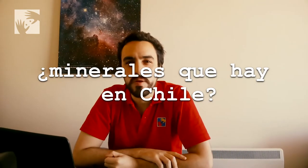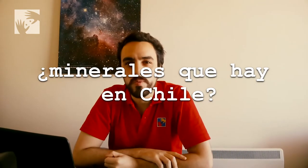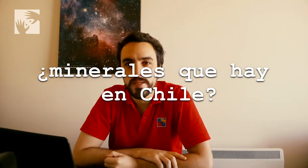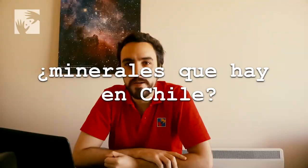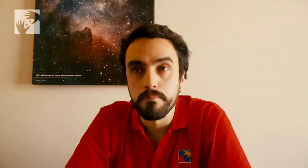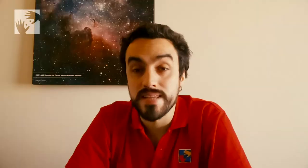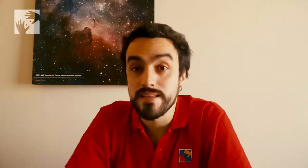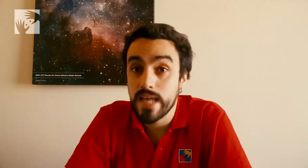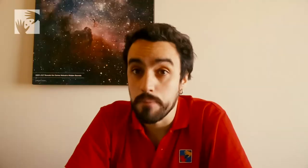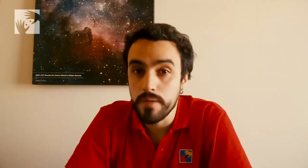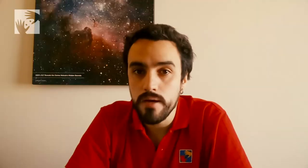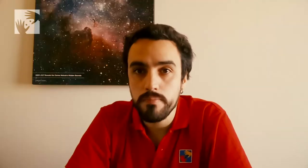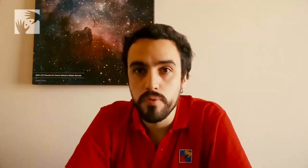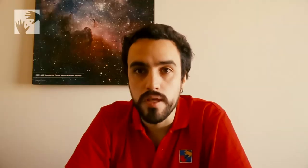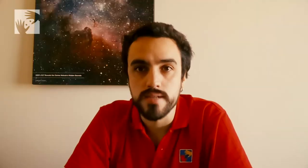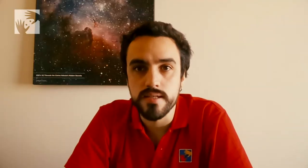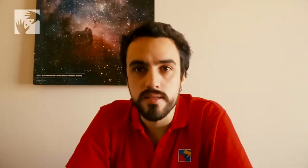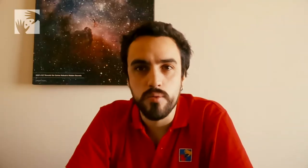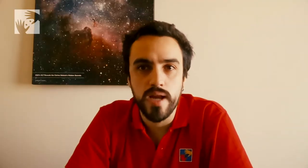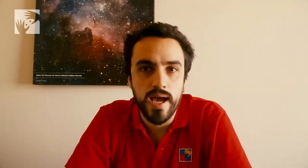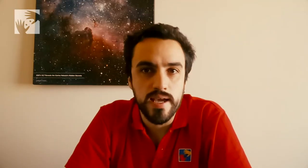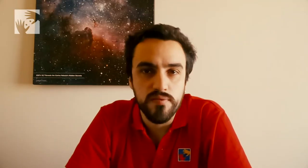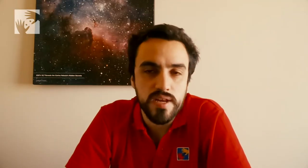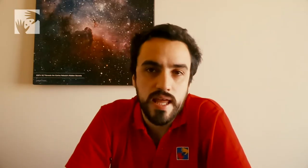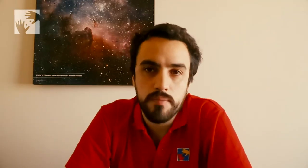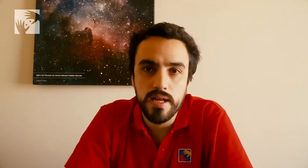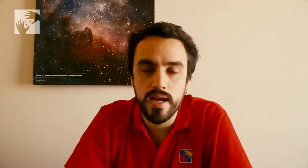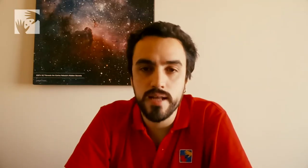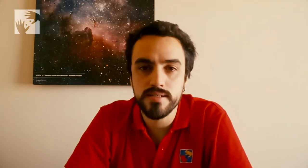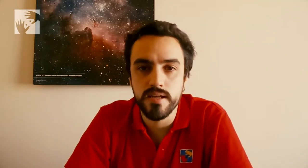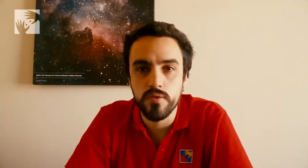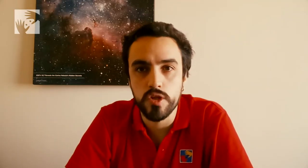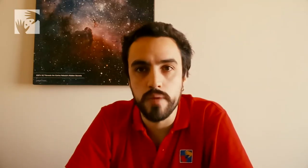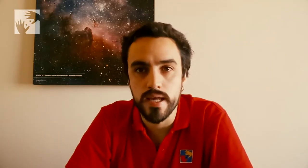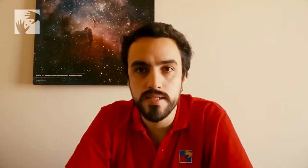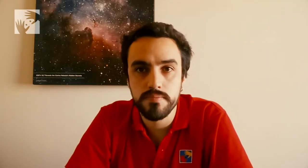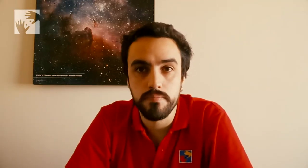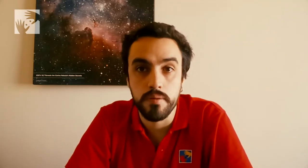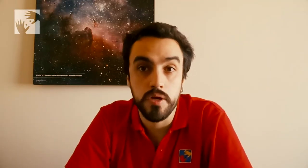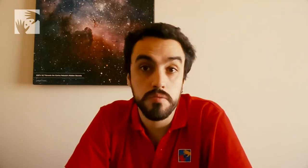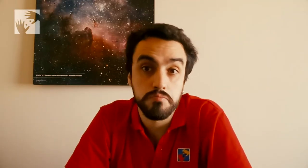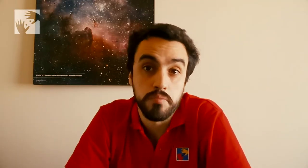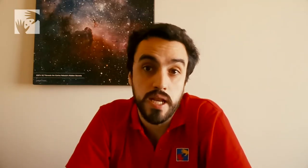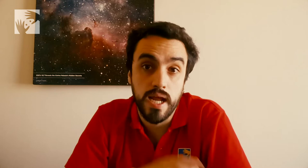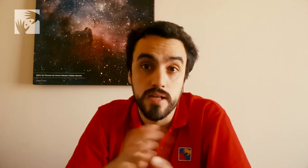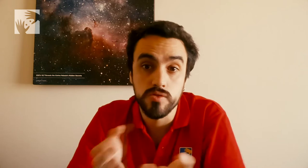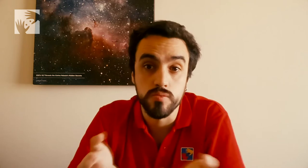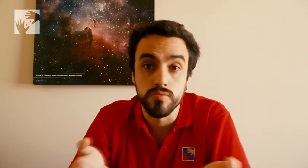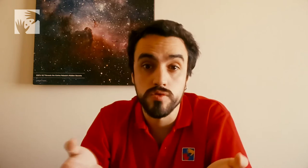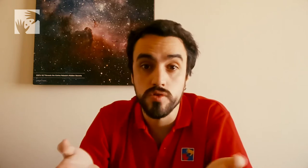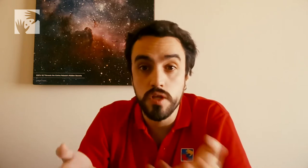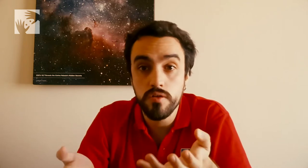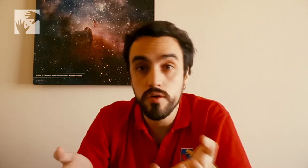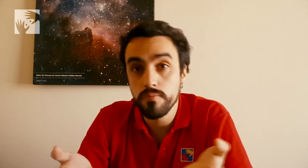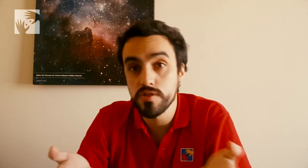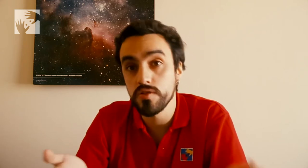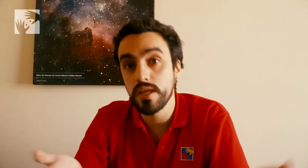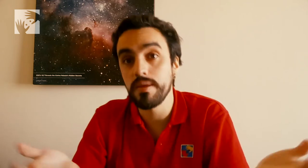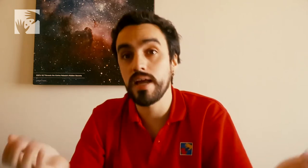pregunta bastante amplia porque existe una infinidad de minerales en nuestro país. Primero, un mineral es un sólido de composición química